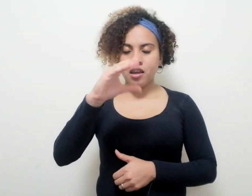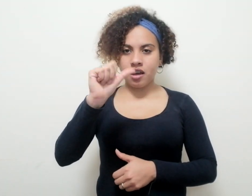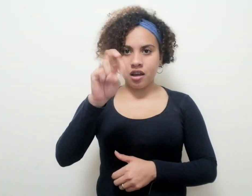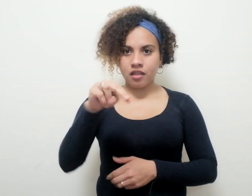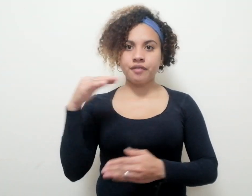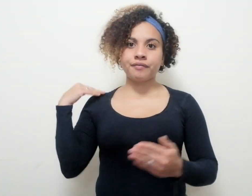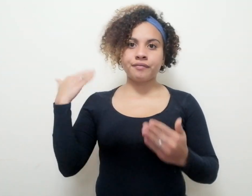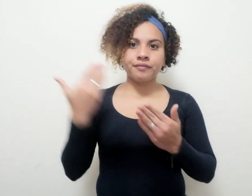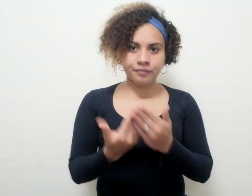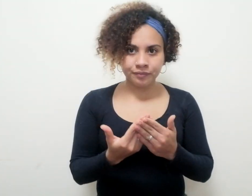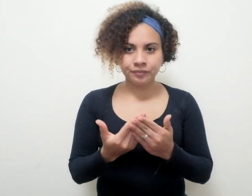Riviere,